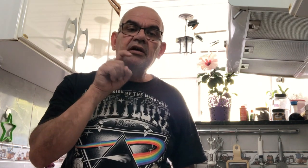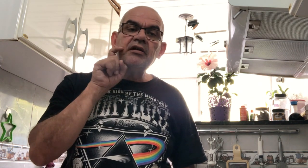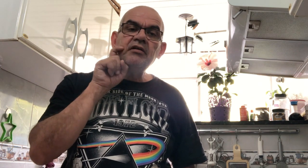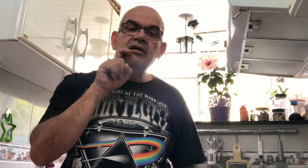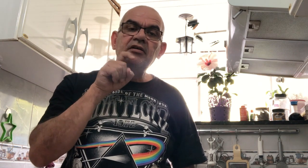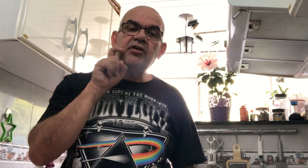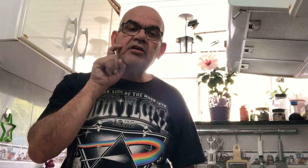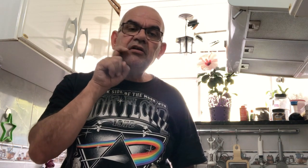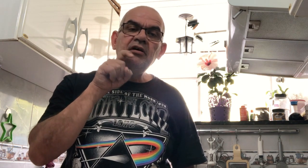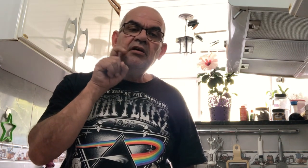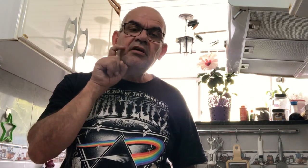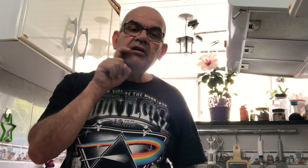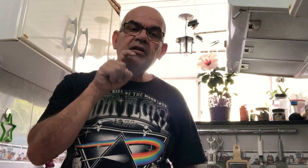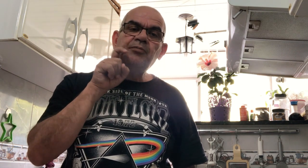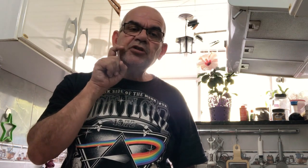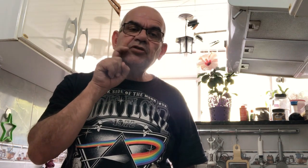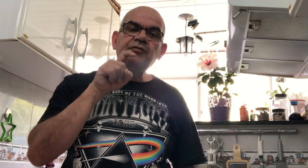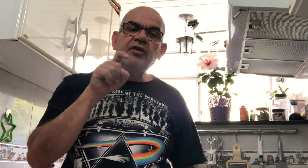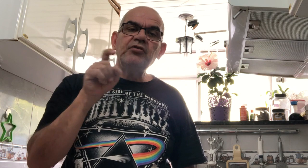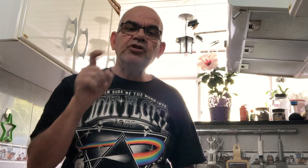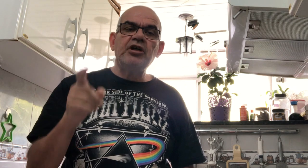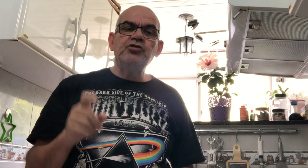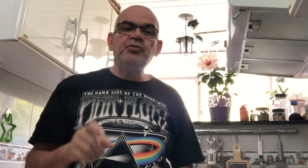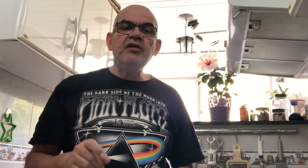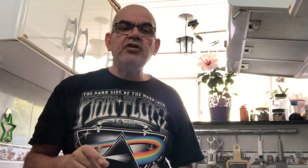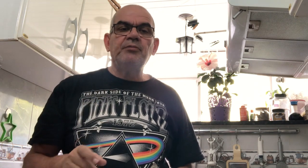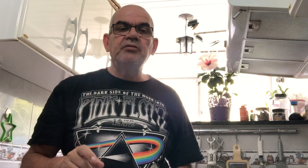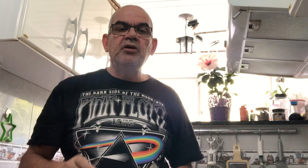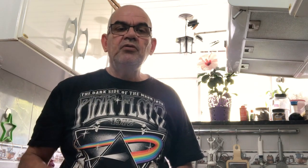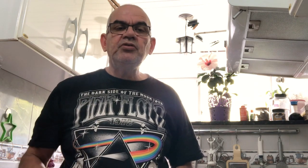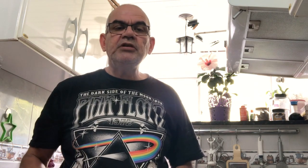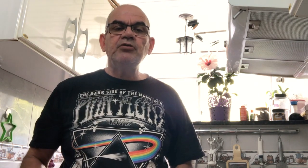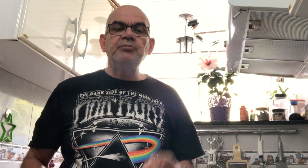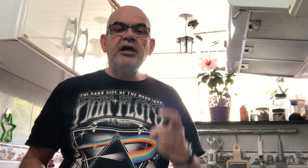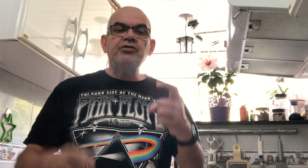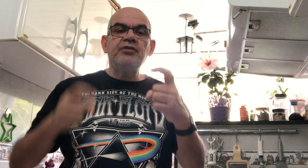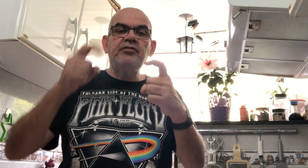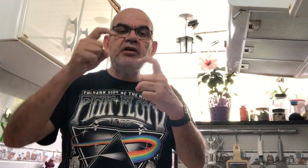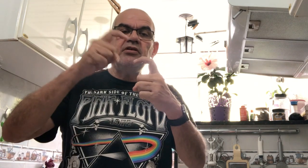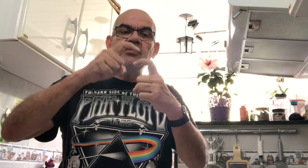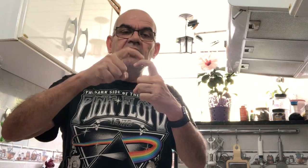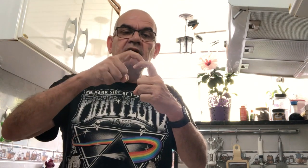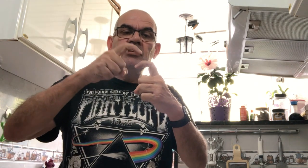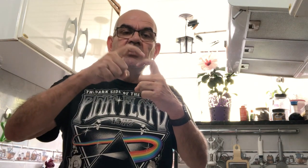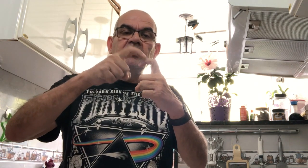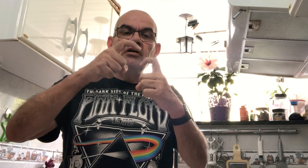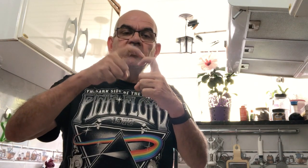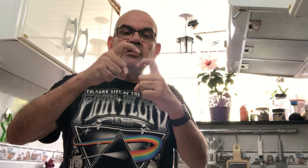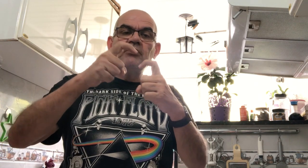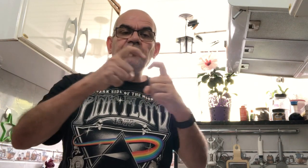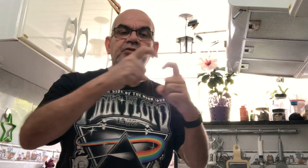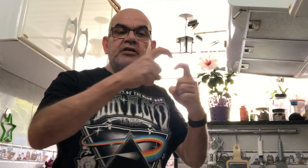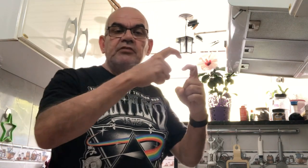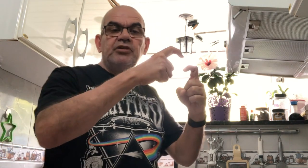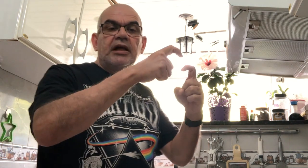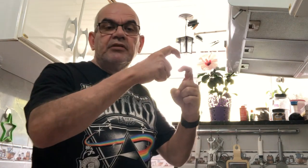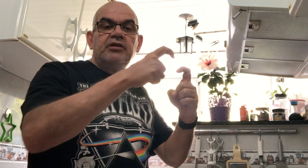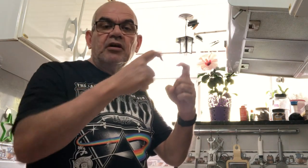tá? É esse aqui, e depois você fazer o gesto. Por exemplo, o sinal de médico é esse aqui, ó. Olha a configuração de lado aqui, ó.